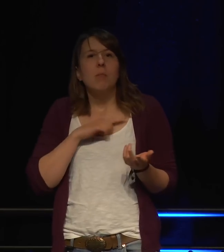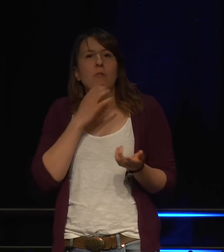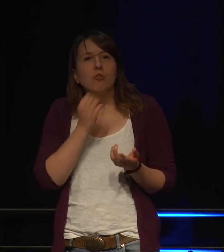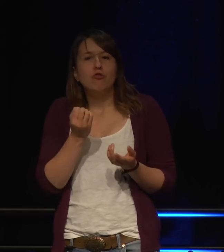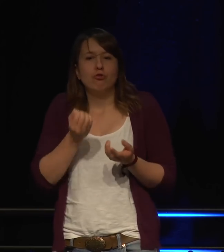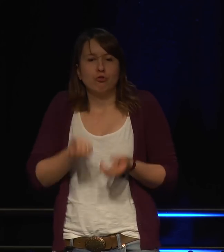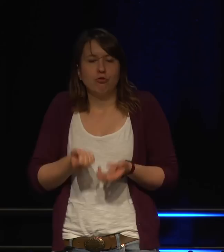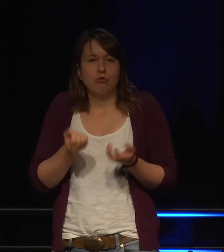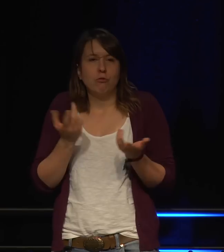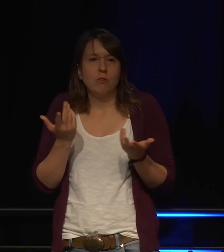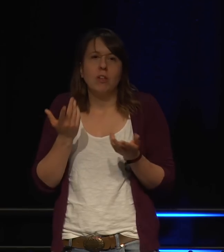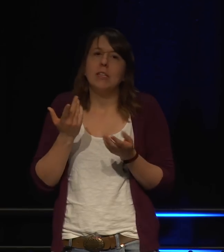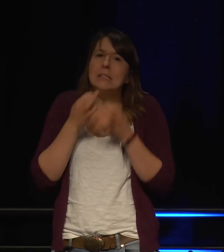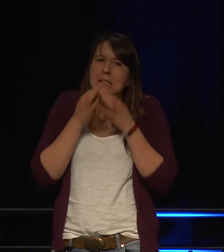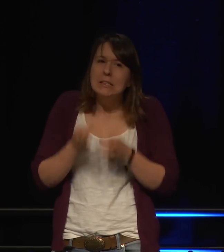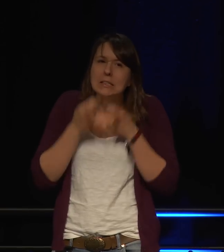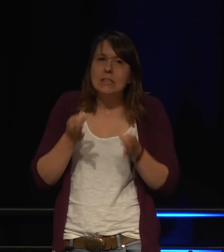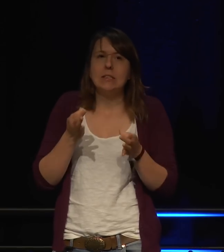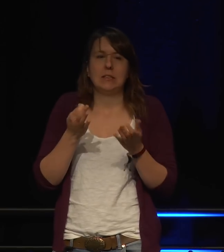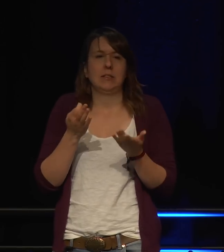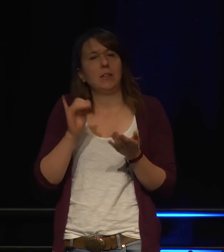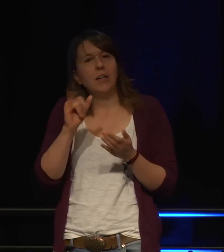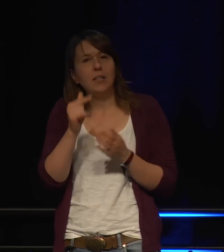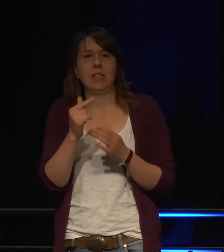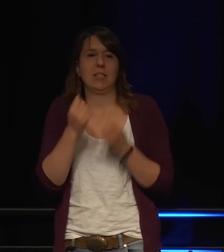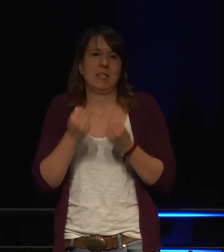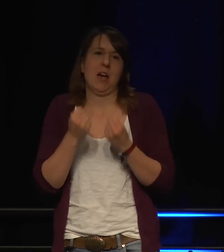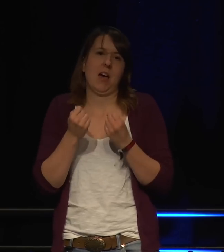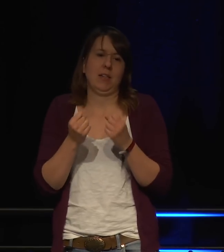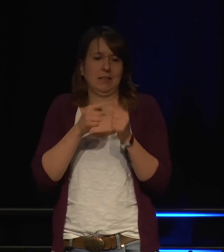Was ich nicht liefern kann, ist detailliertes IT-Security-Zeugs.